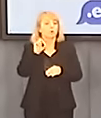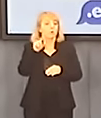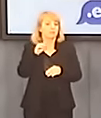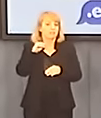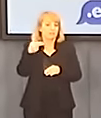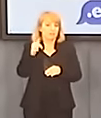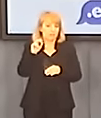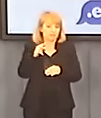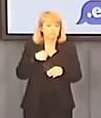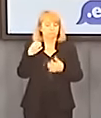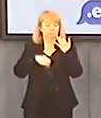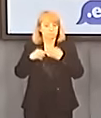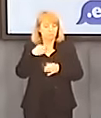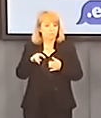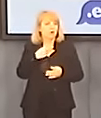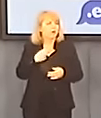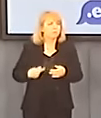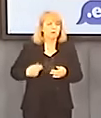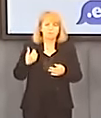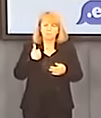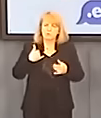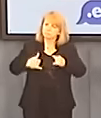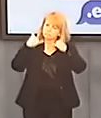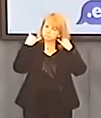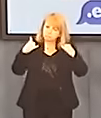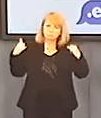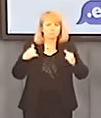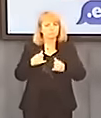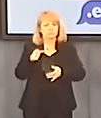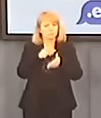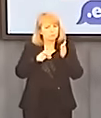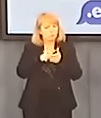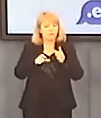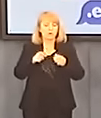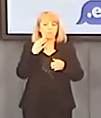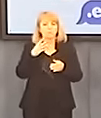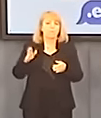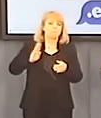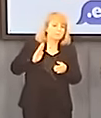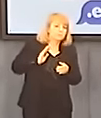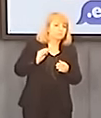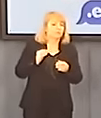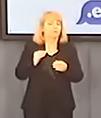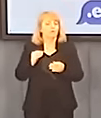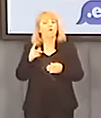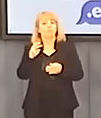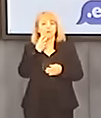ostatnio premier przez tysiące przypadków odmienia sformułowanie bezpieczeństwa energetyczne, zwłaszcza w kontekście